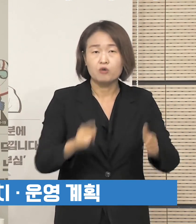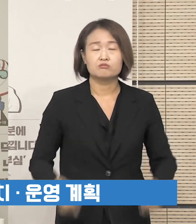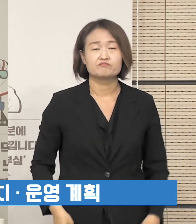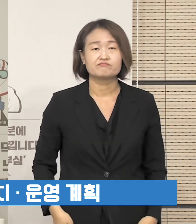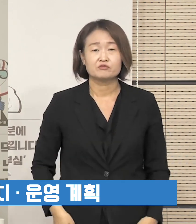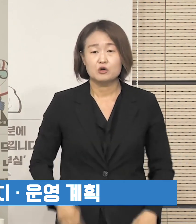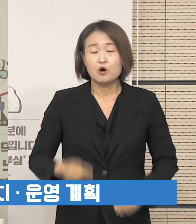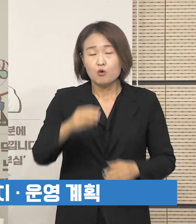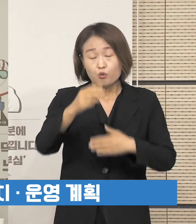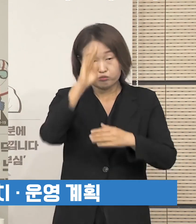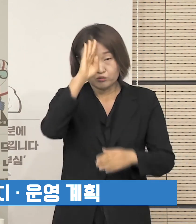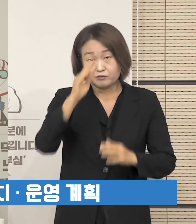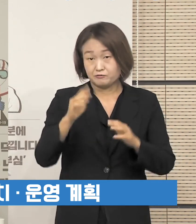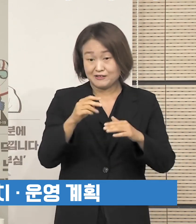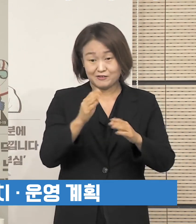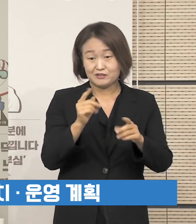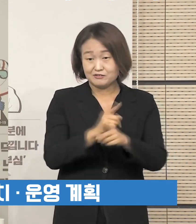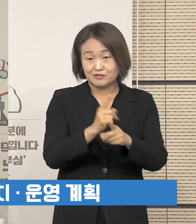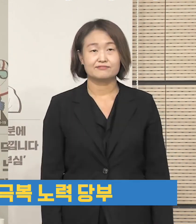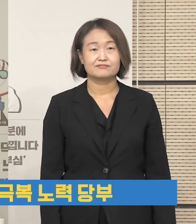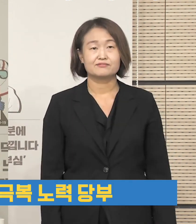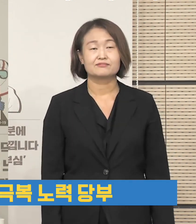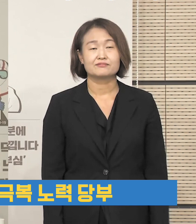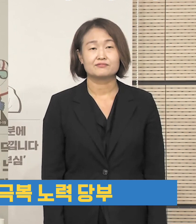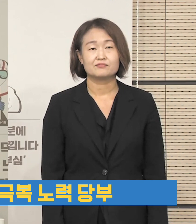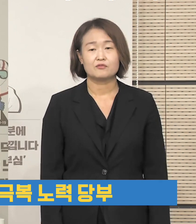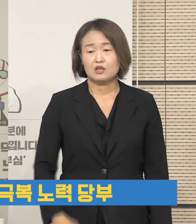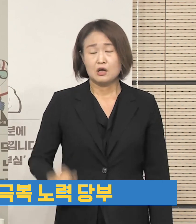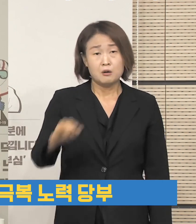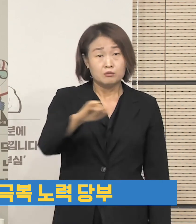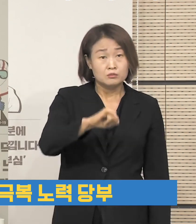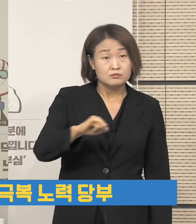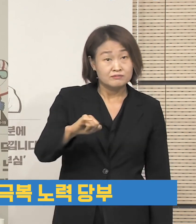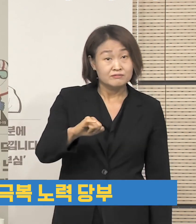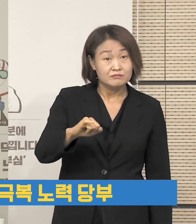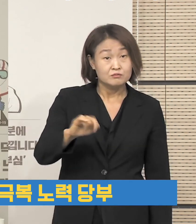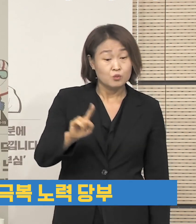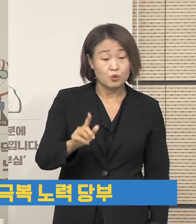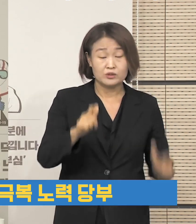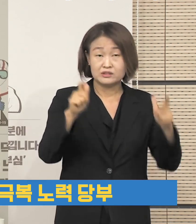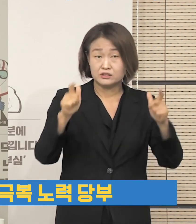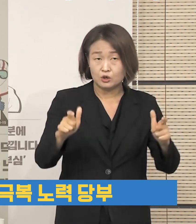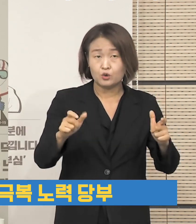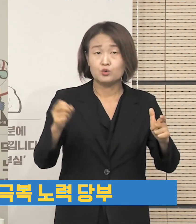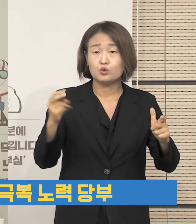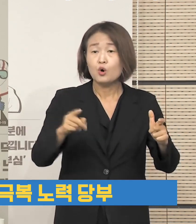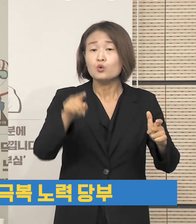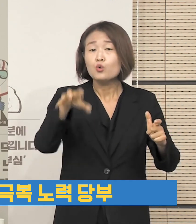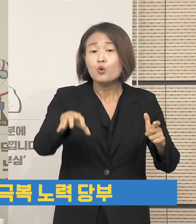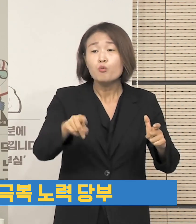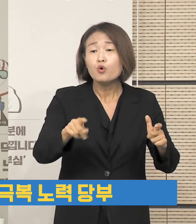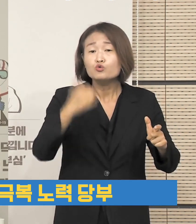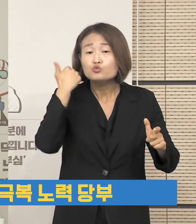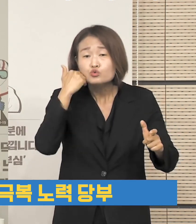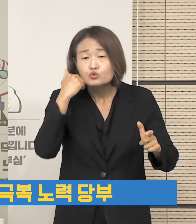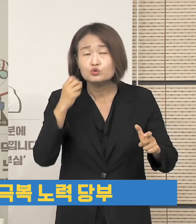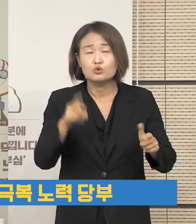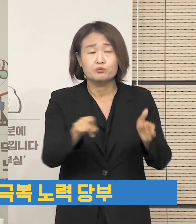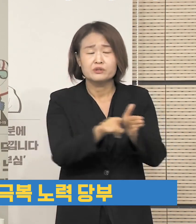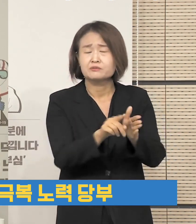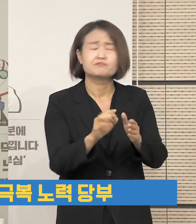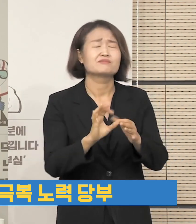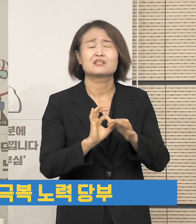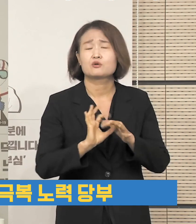분류반을 설치, 운용할 계획입니다. 바이러스는 지역, 출신, 종교 등을 구분하지 않고